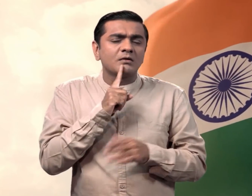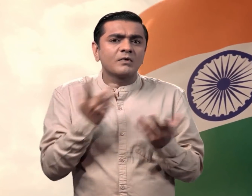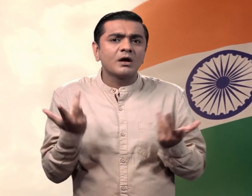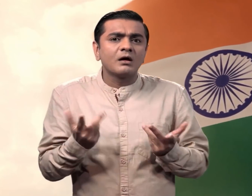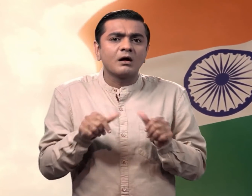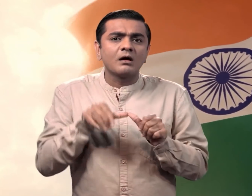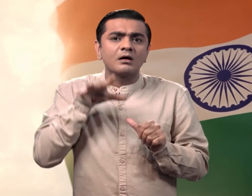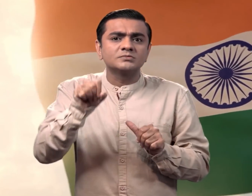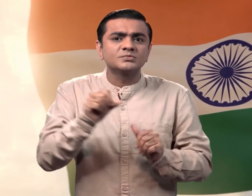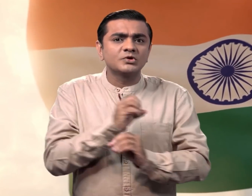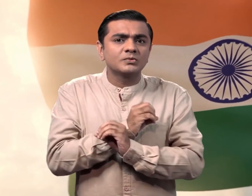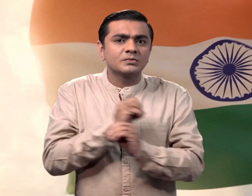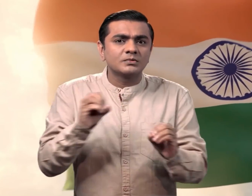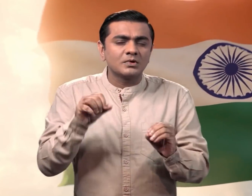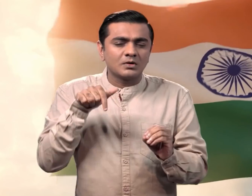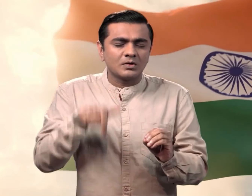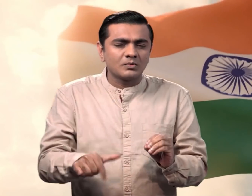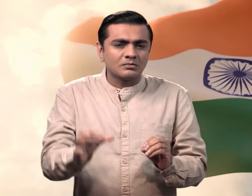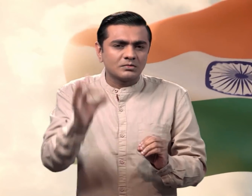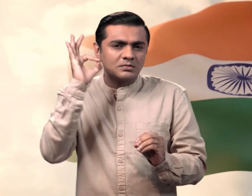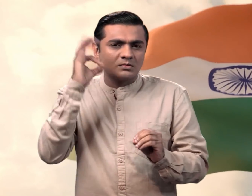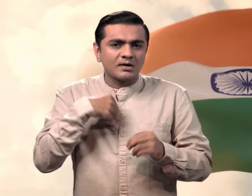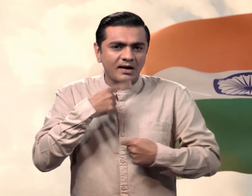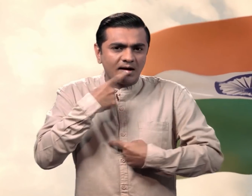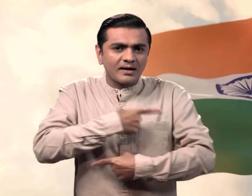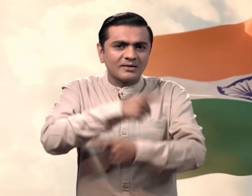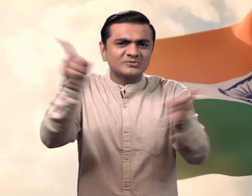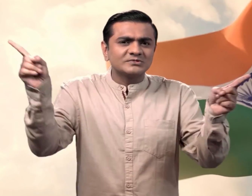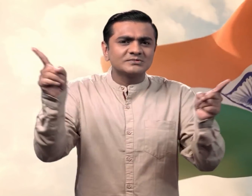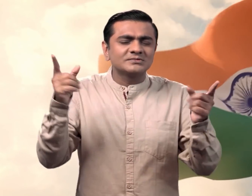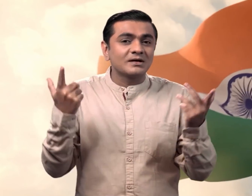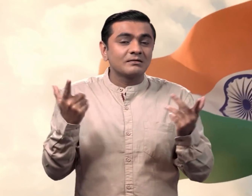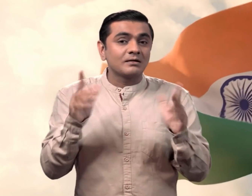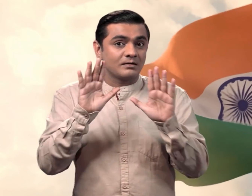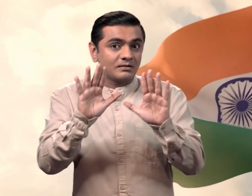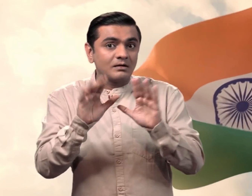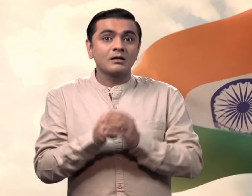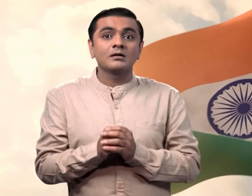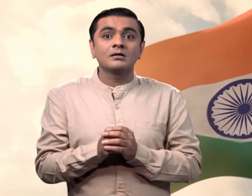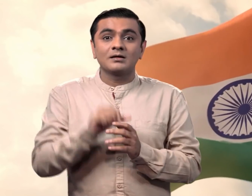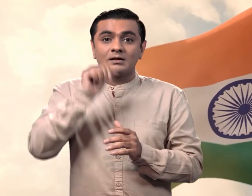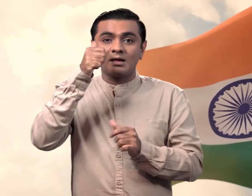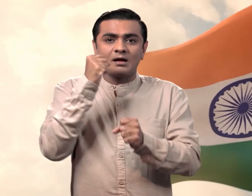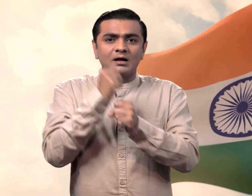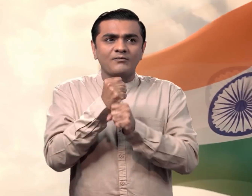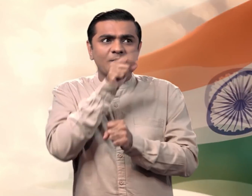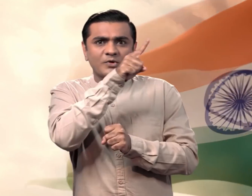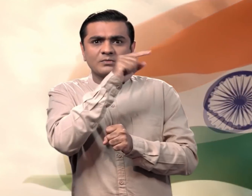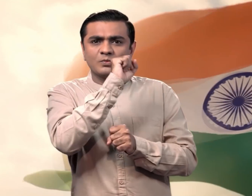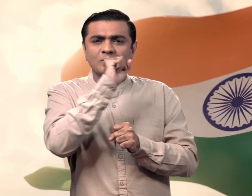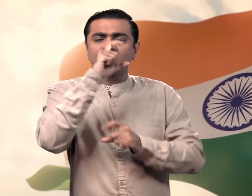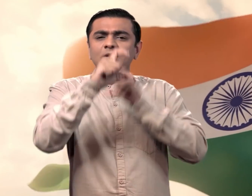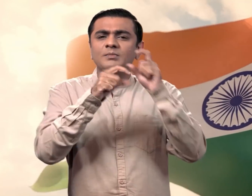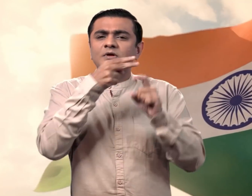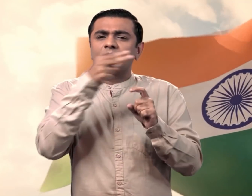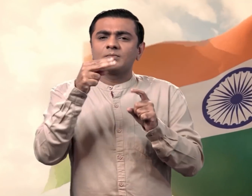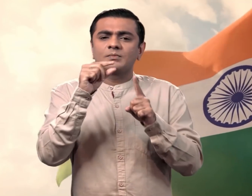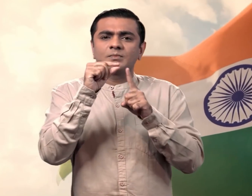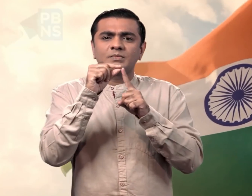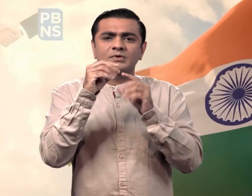डेफ के लिए कोई सुगमेता नहीं है अब मेरे पास आप सभी के लिए एक खुशकबरी है ISH News ने अब भारत सरकार के PBNS के